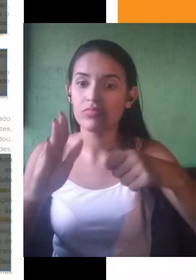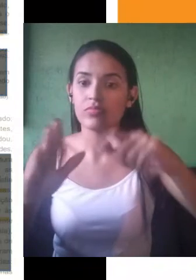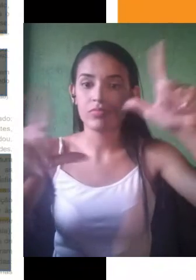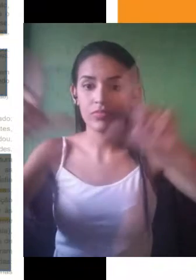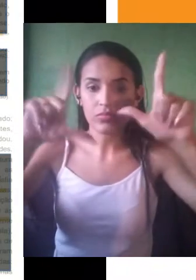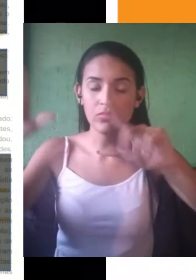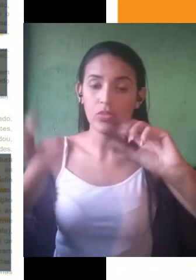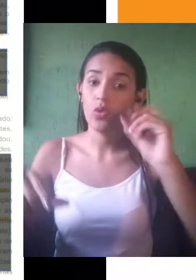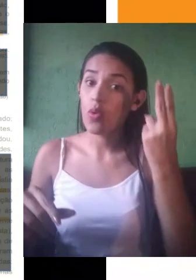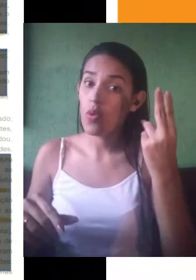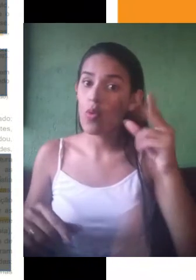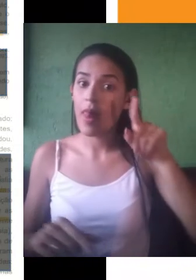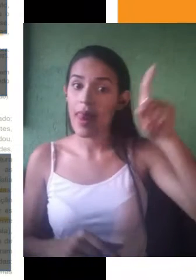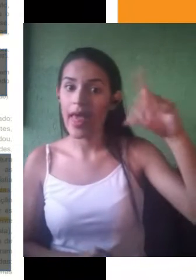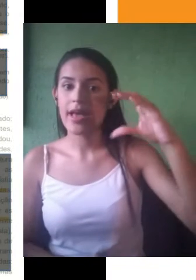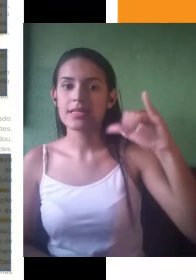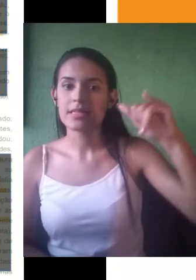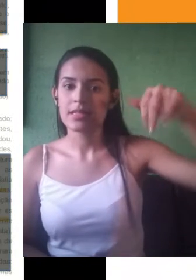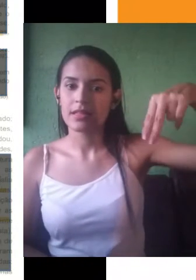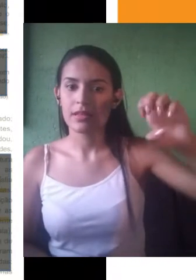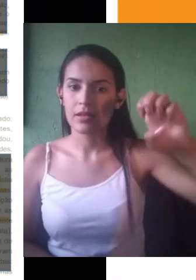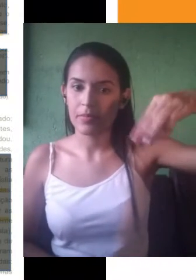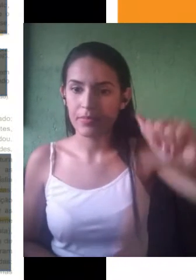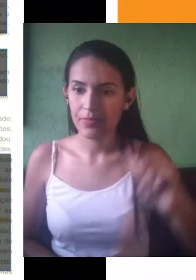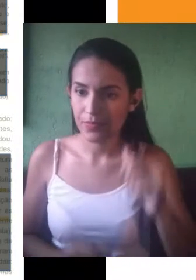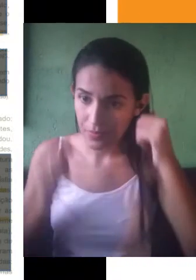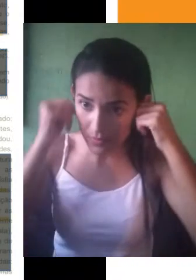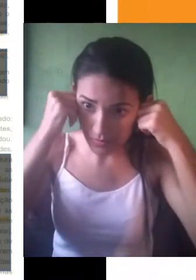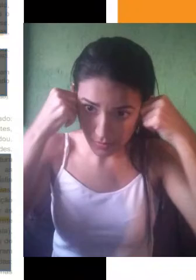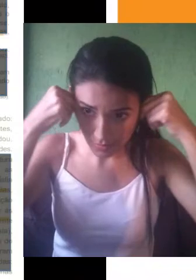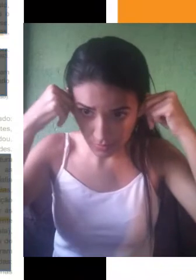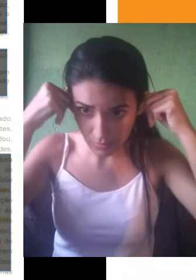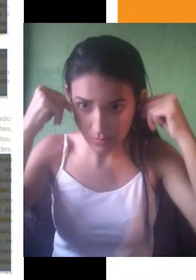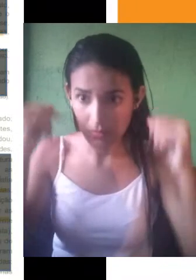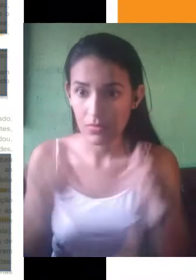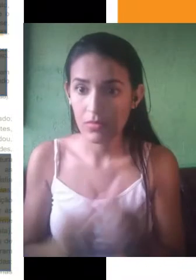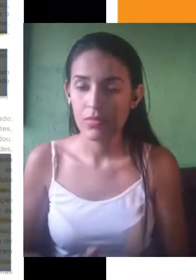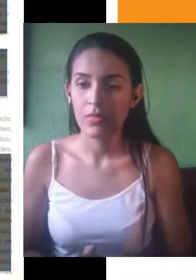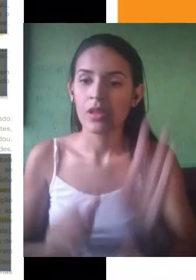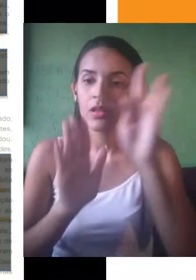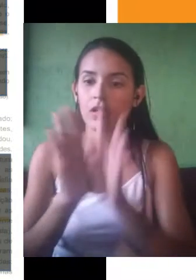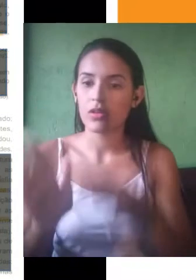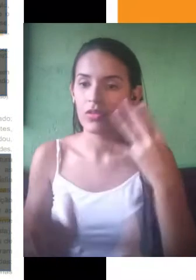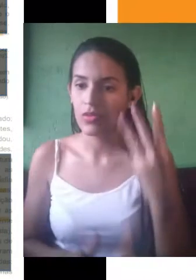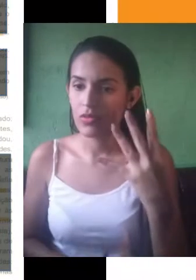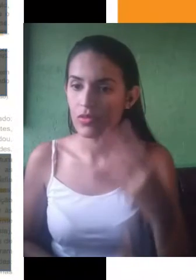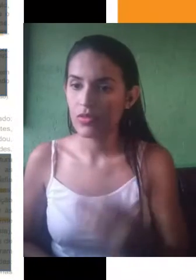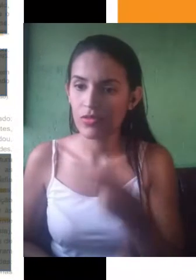disponível ao longo do tempo. Fala da concentração das salas de cinema nos grandes centros urbanos e também fala sobre a